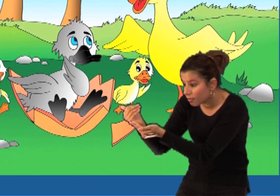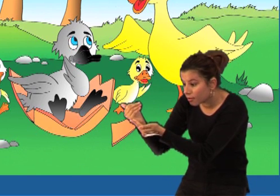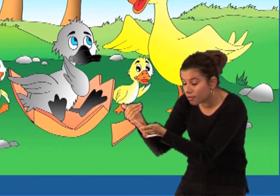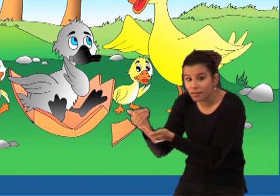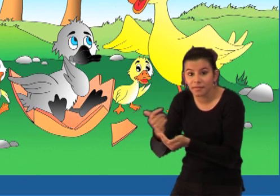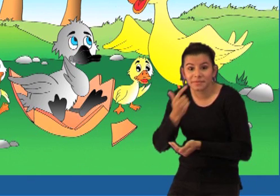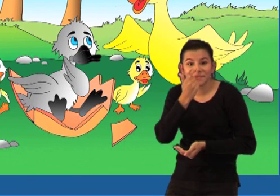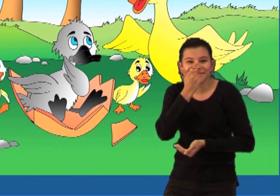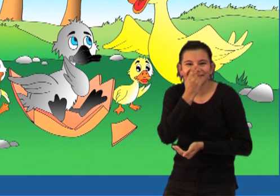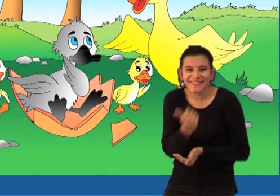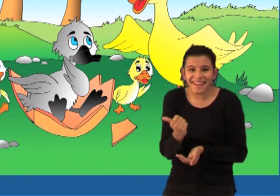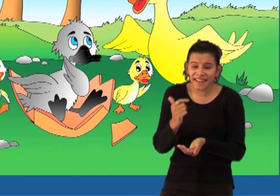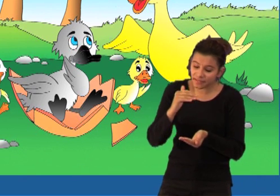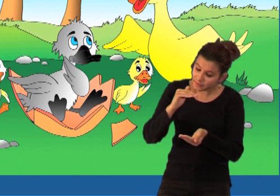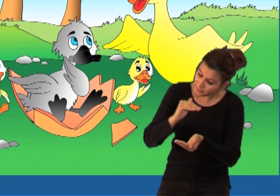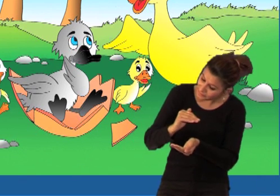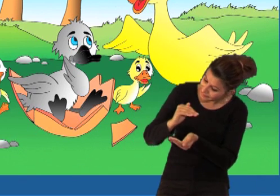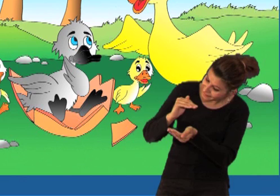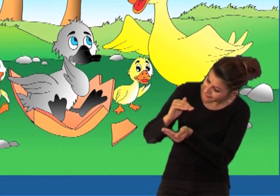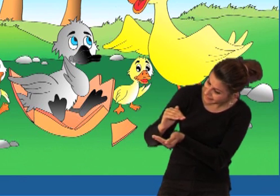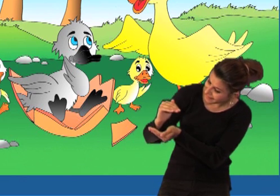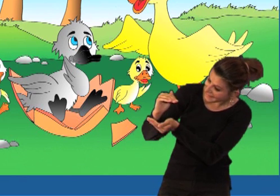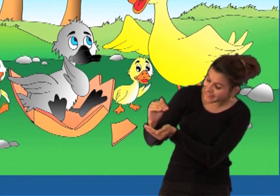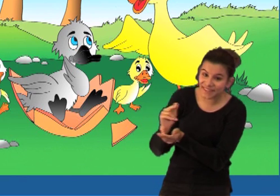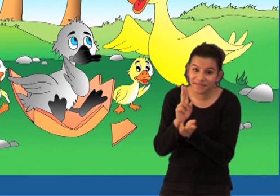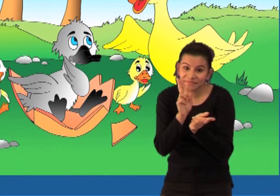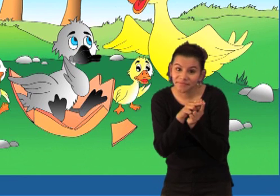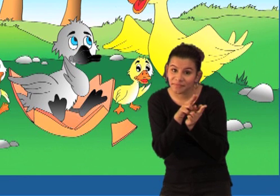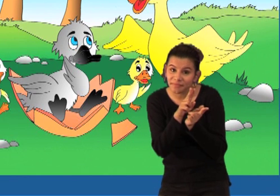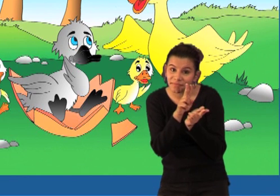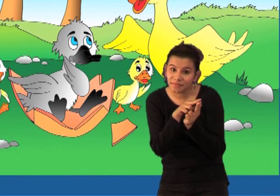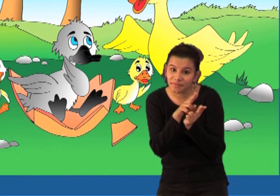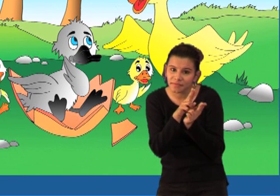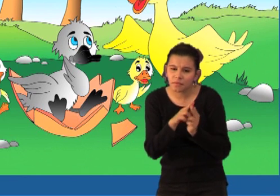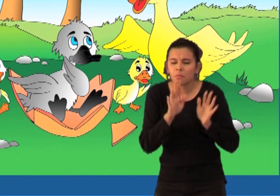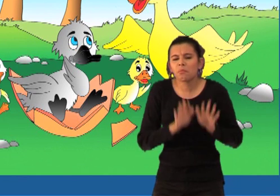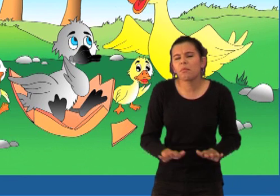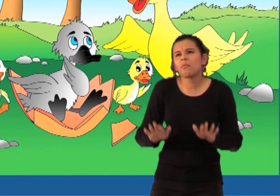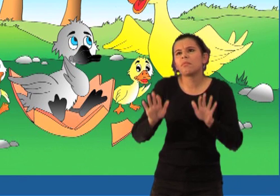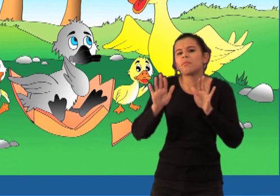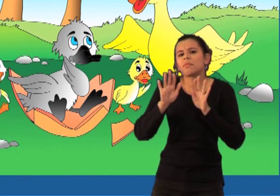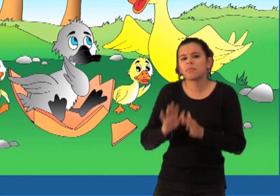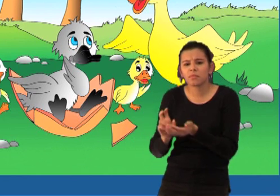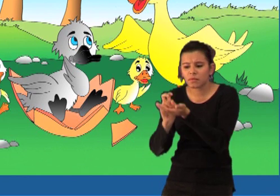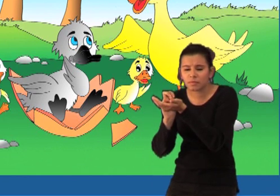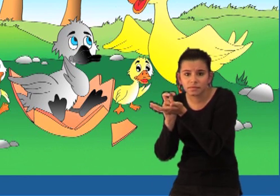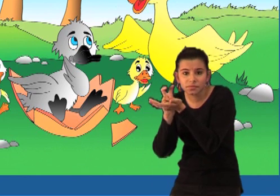Jaja su počela pucati i mali su se pačići polako izvlačili iz njih.